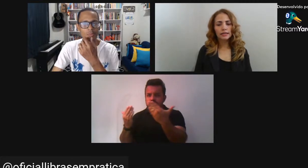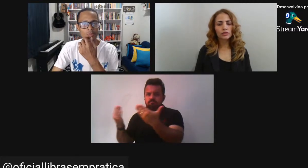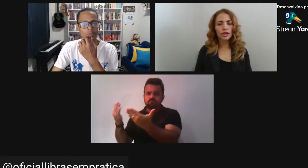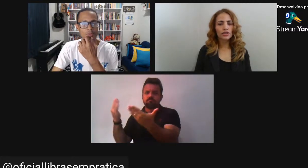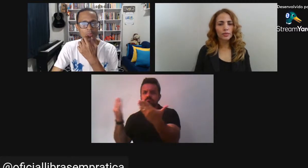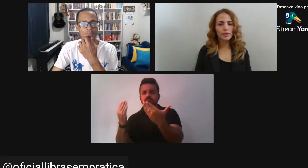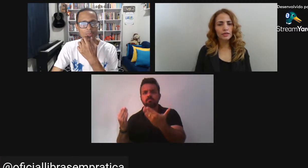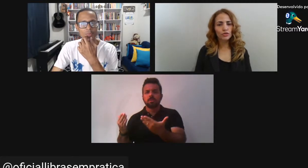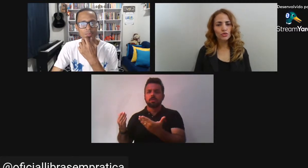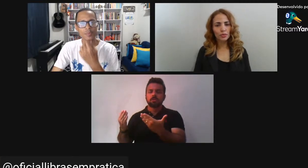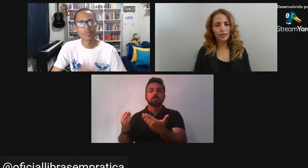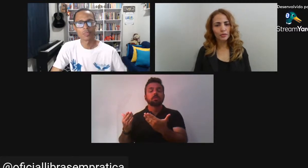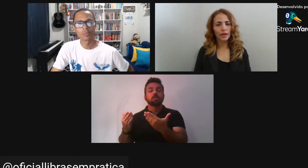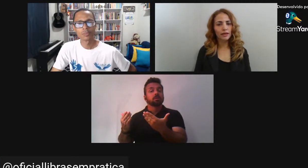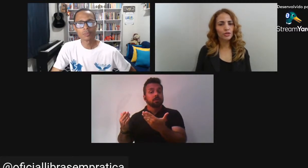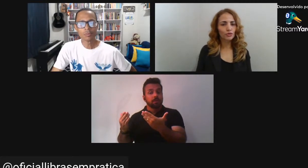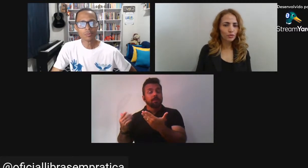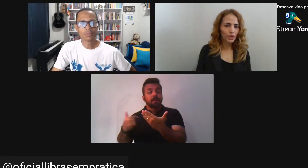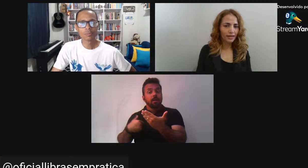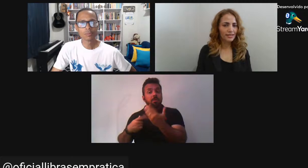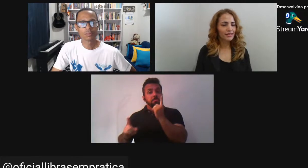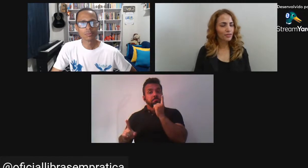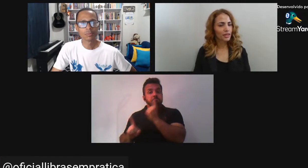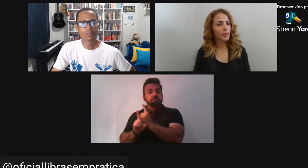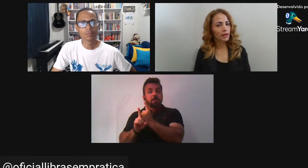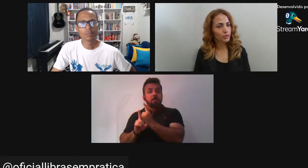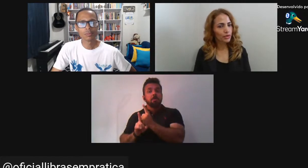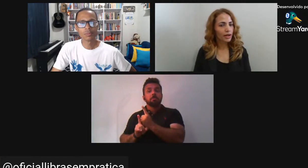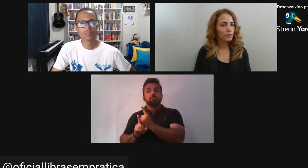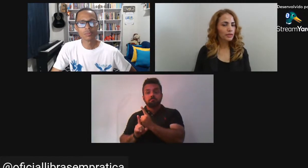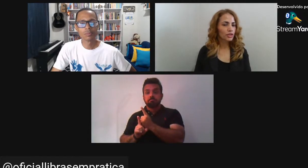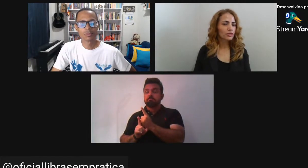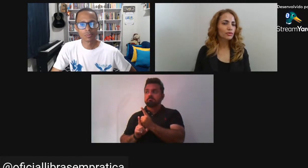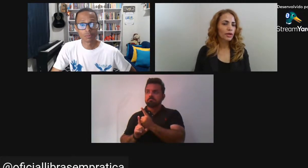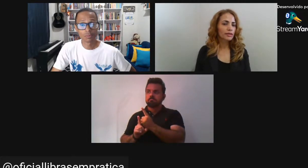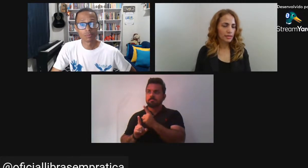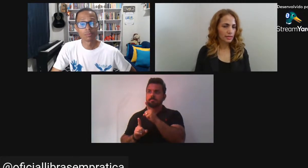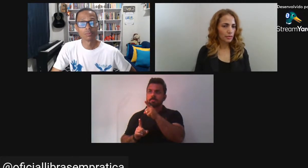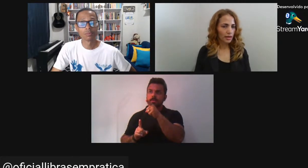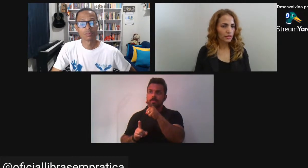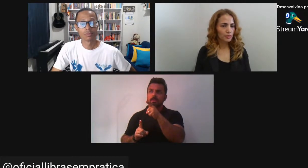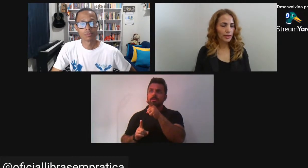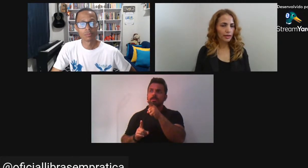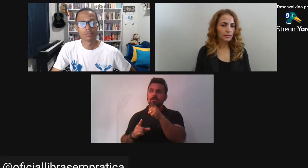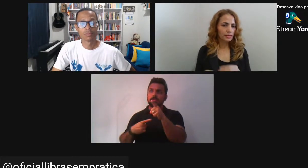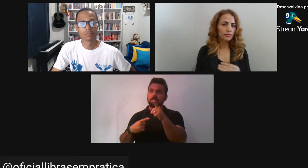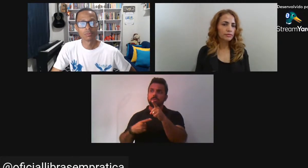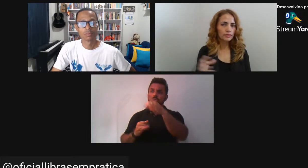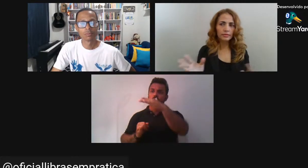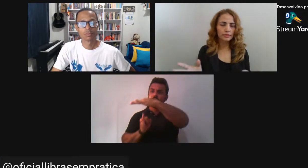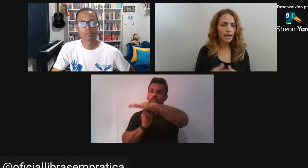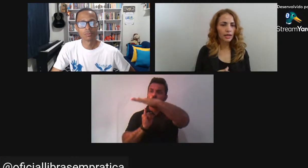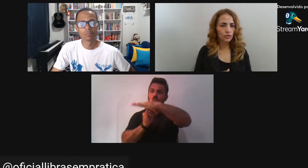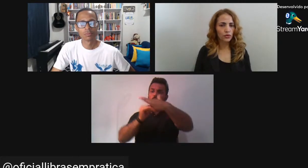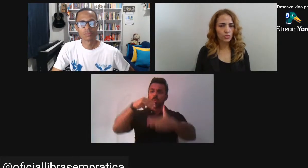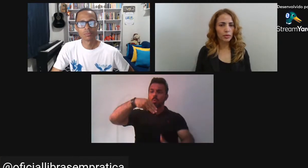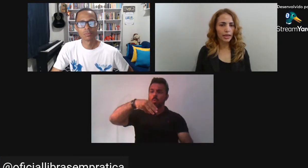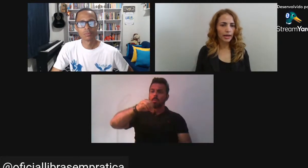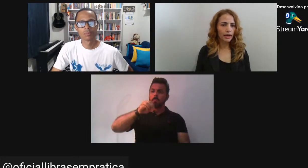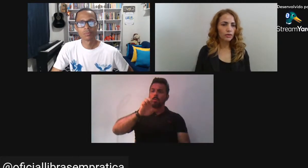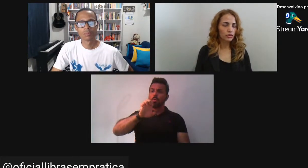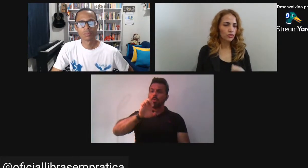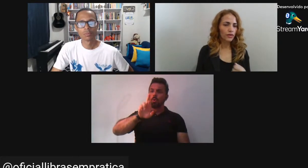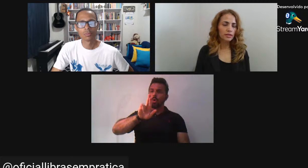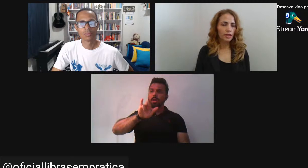E durante a pesquisa Eu descobri Que para o Instituto Moreira Salles Eu teria que pagar muito caro Para direitos autorais Dessas imagens Para Caso eu fosse